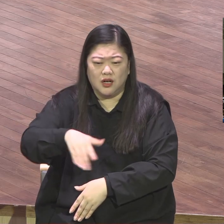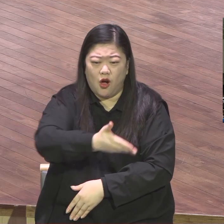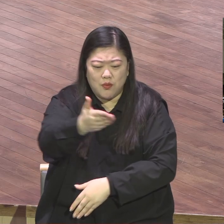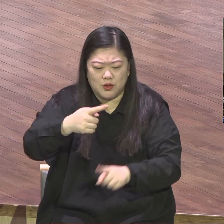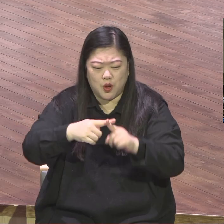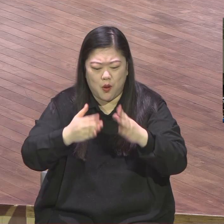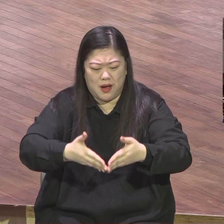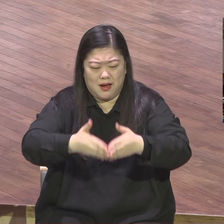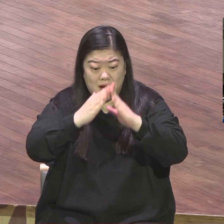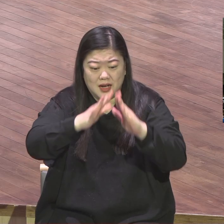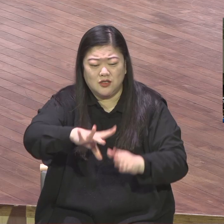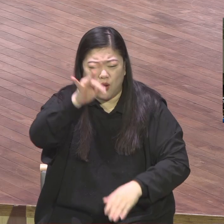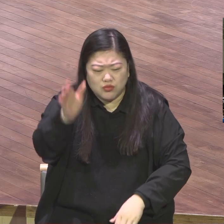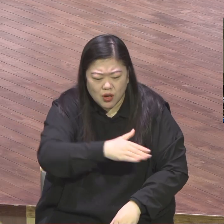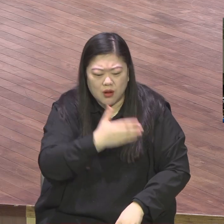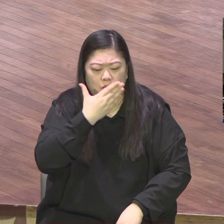위한 일에 참여하고 있기 때문이라.